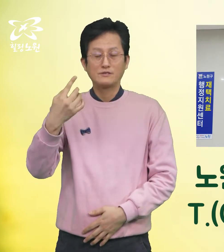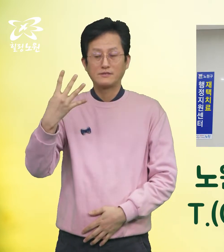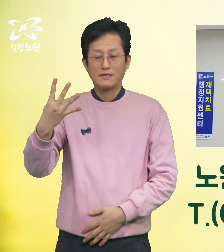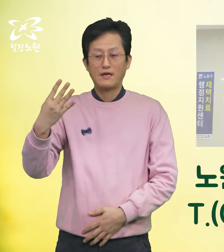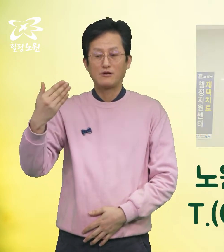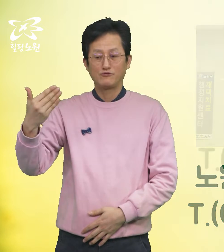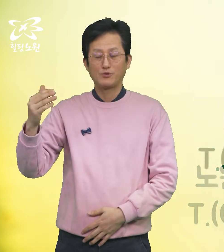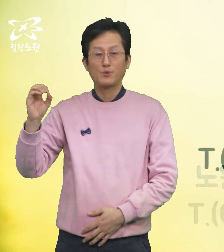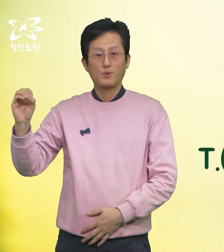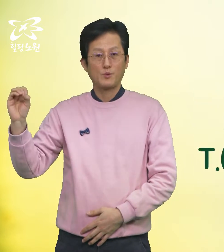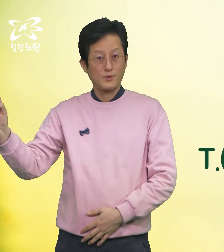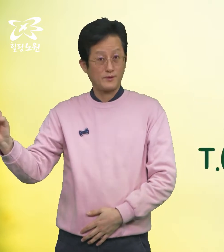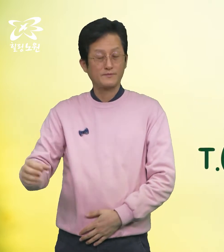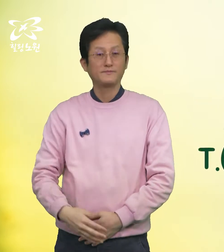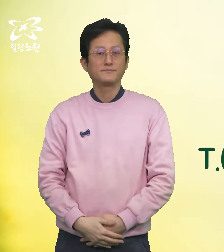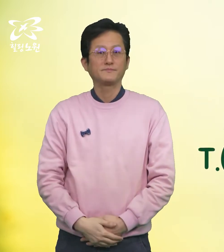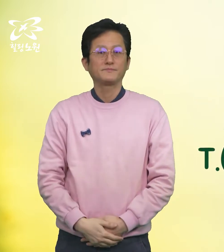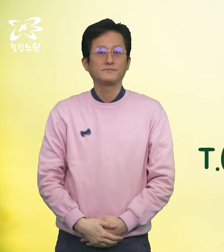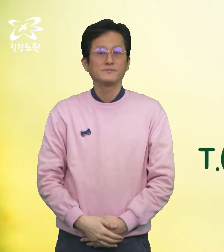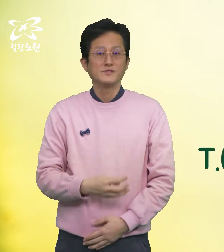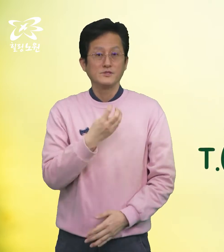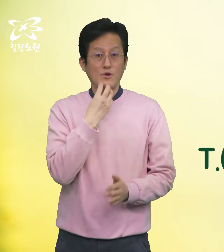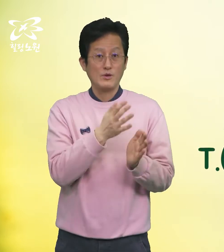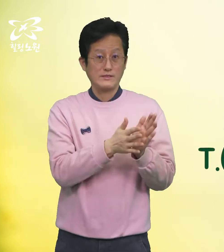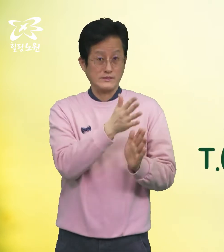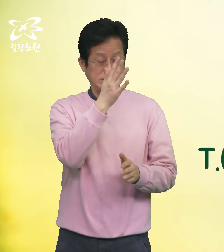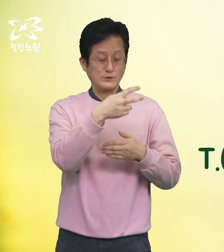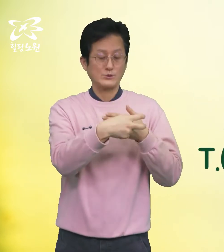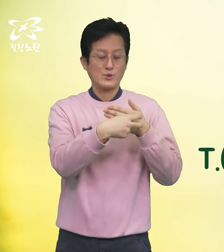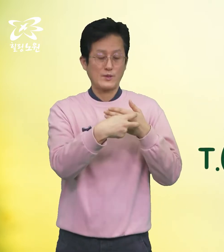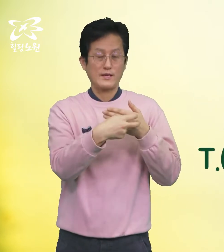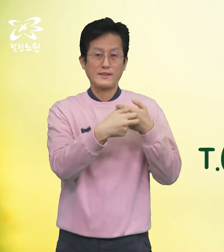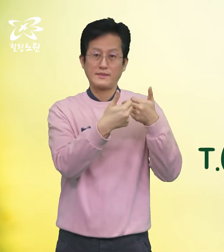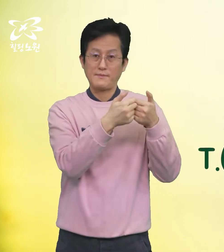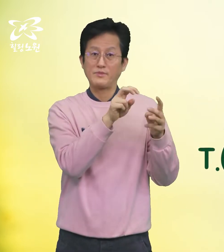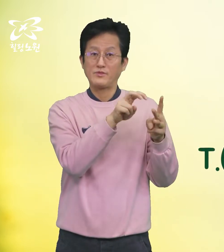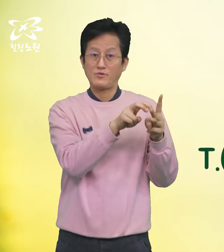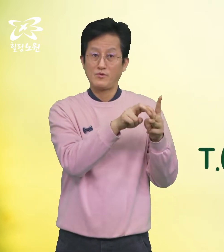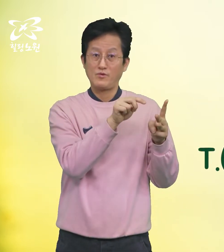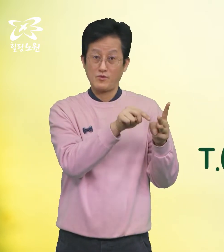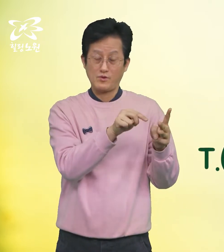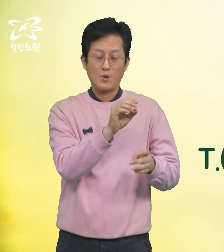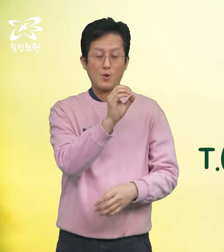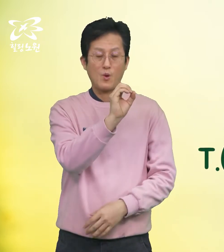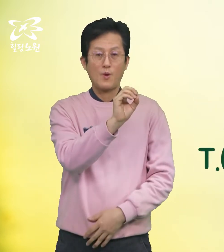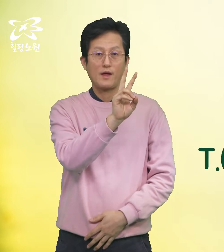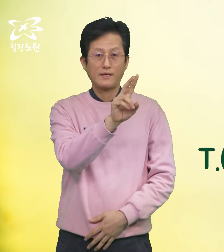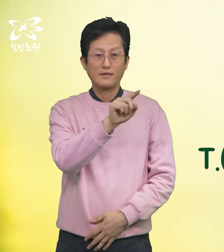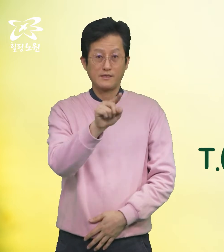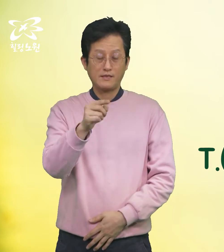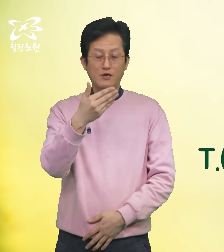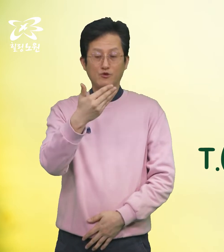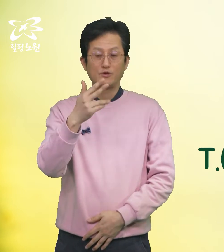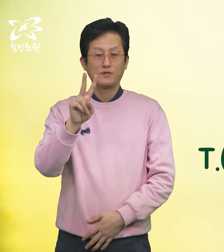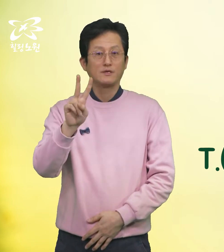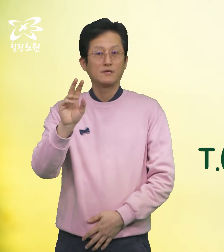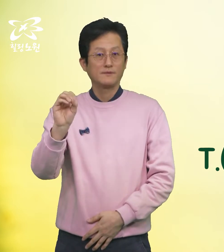서울시 의료상담센터, 02-920-9147